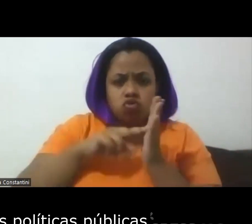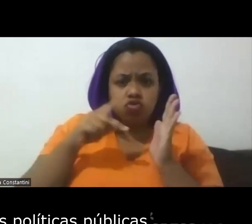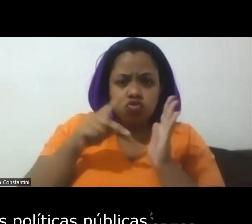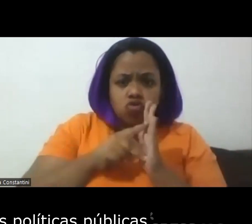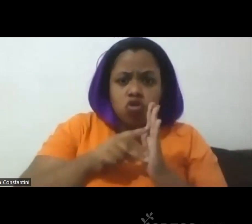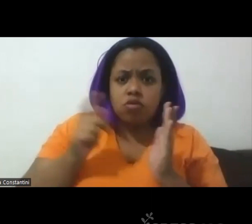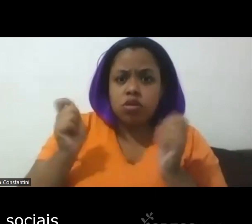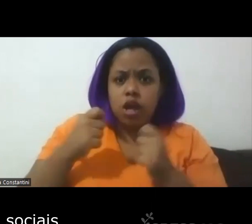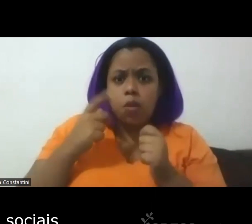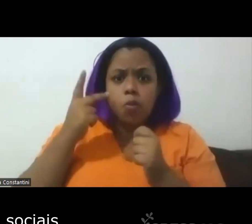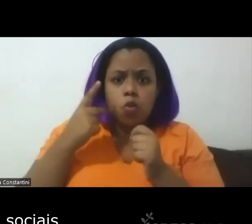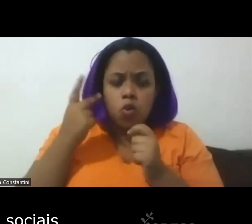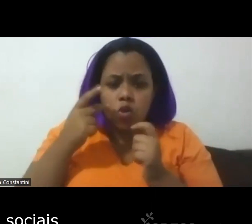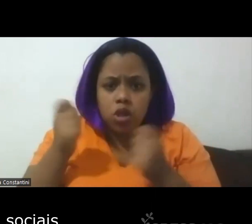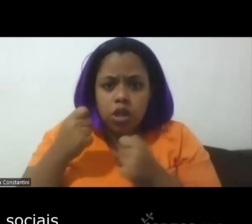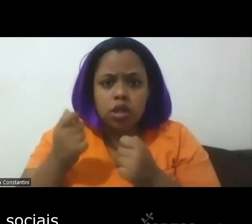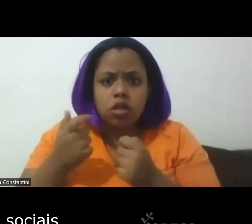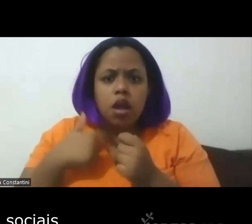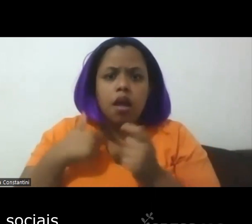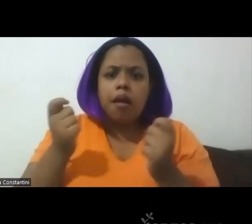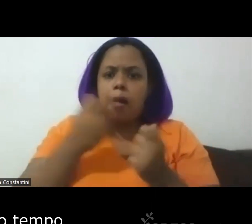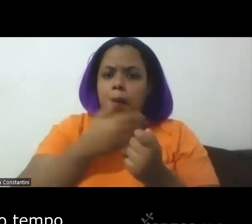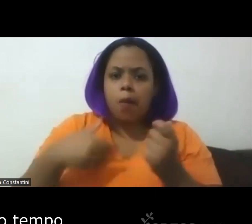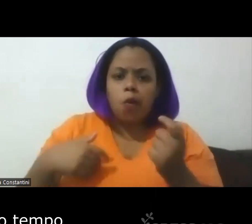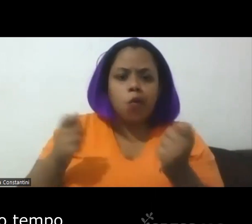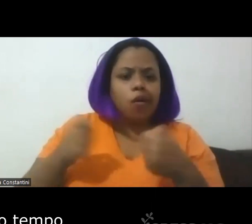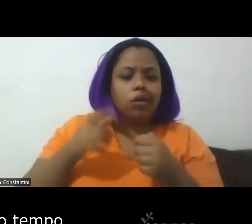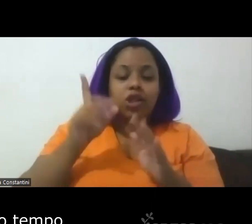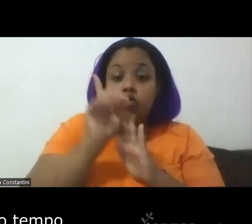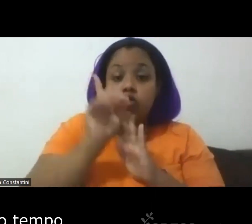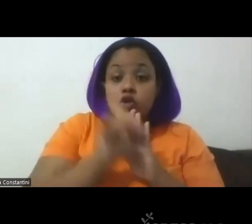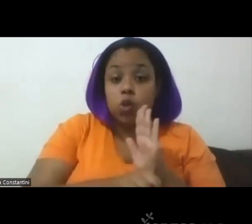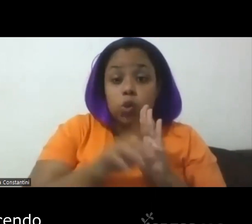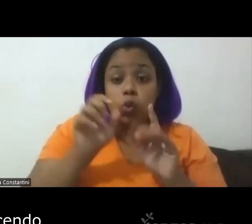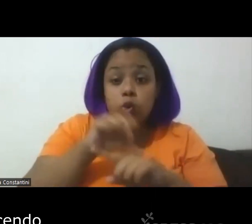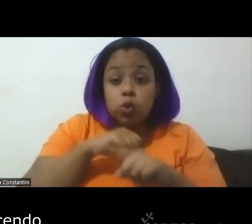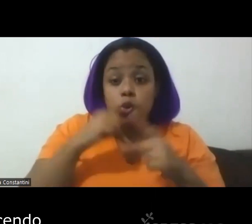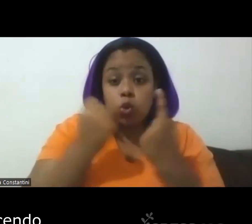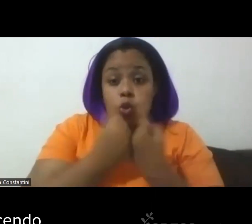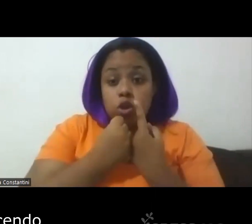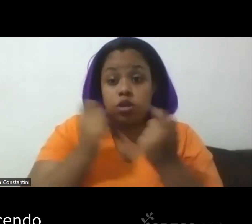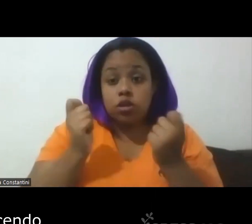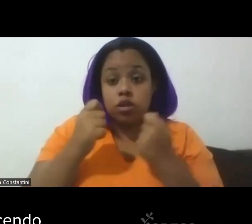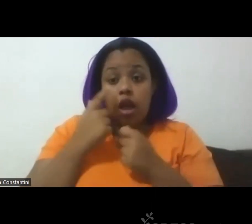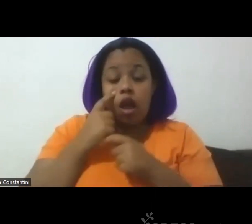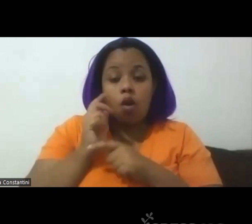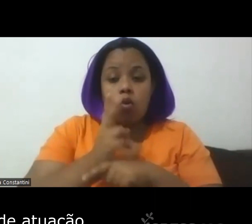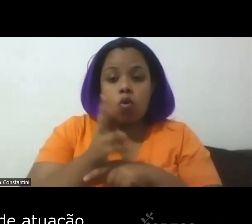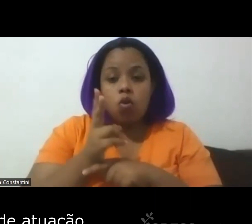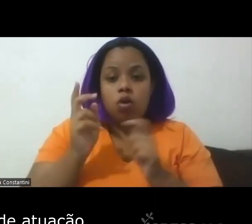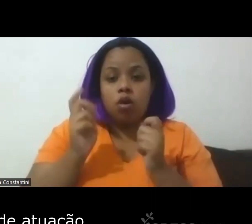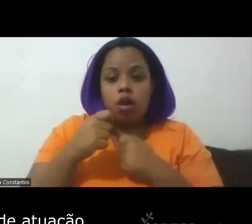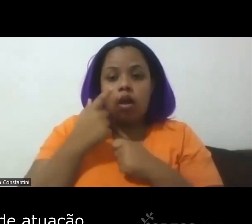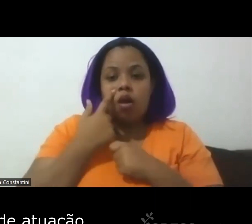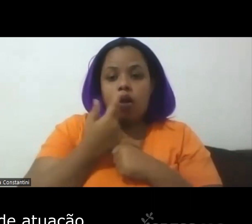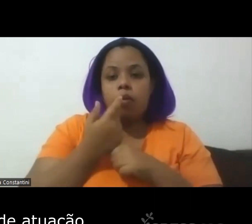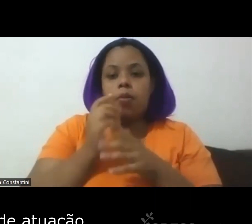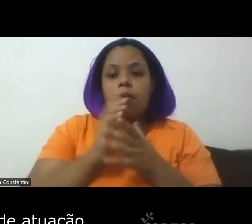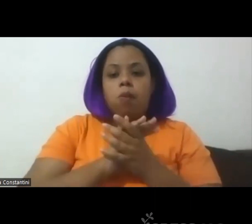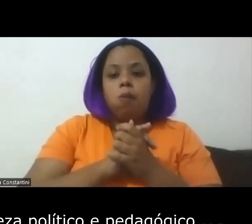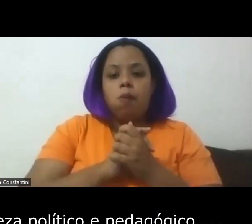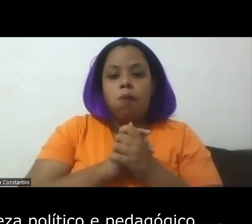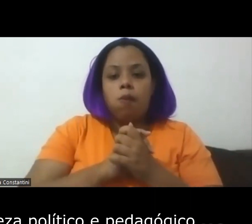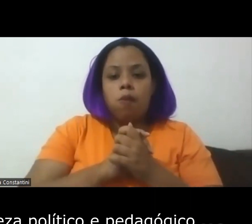públicas dos direitos sociais e ao mesmo tempo reconhecendo um campo de